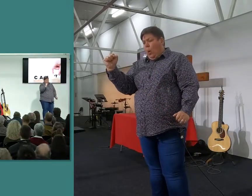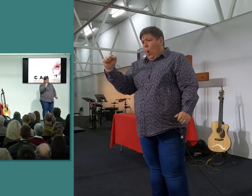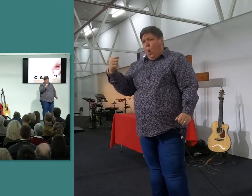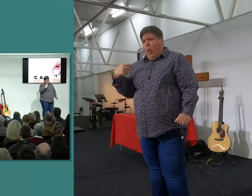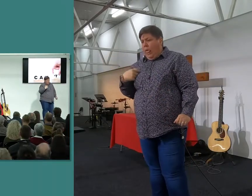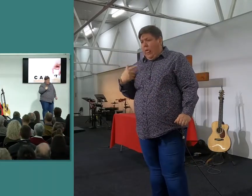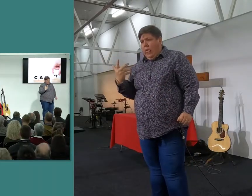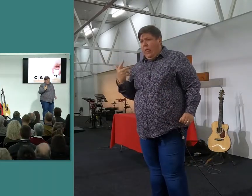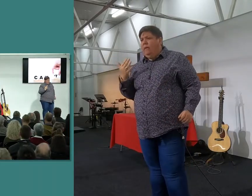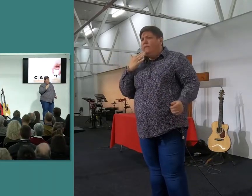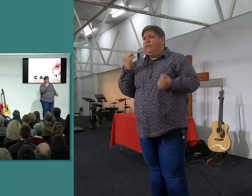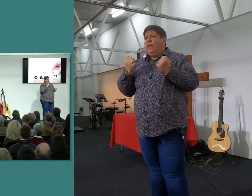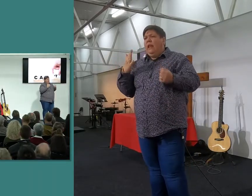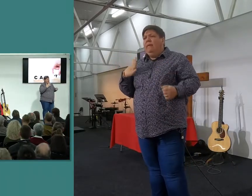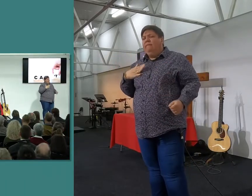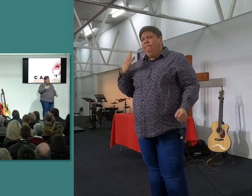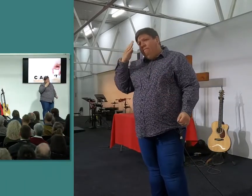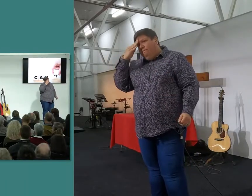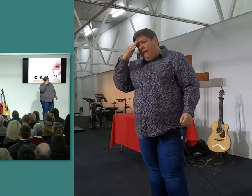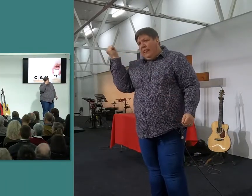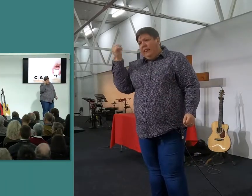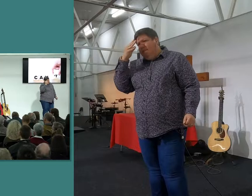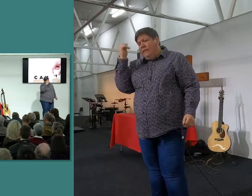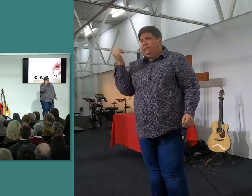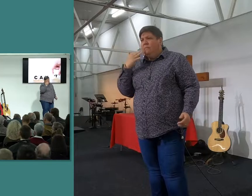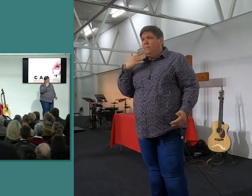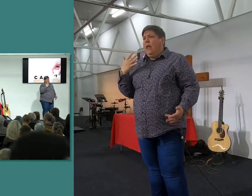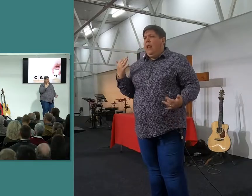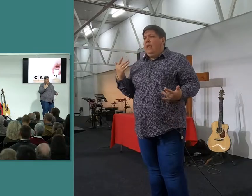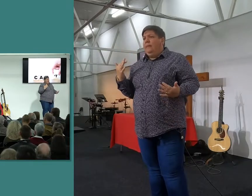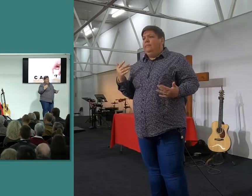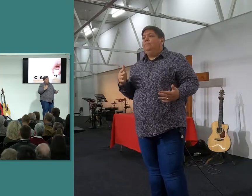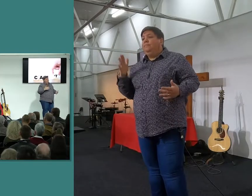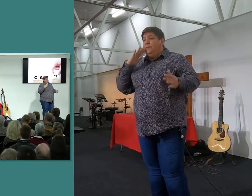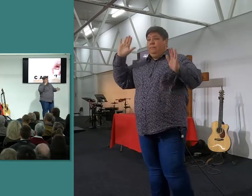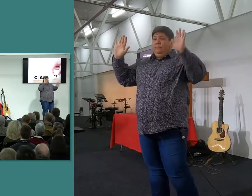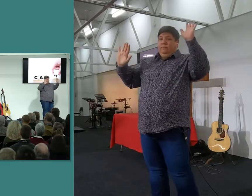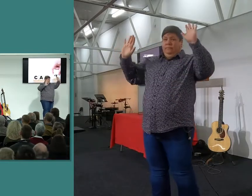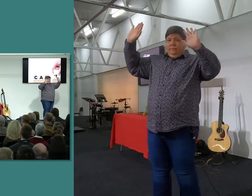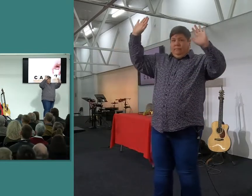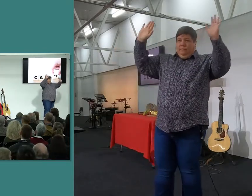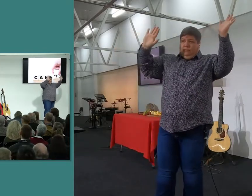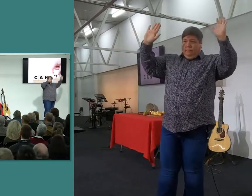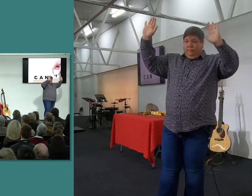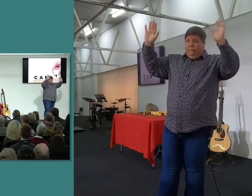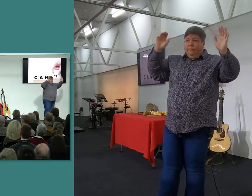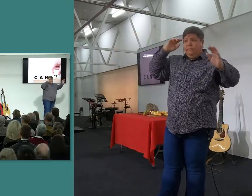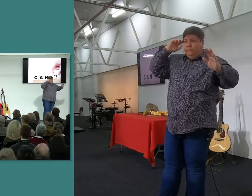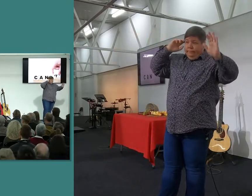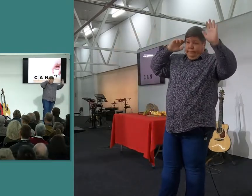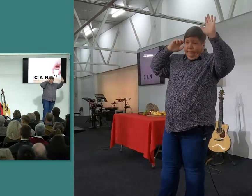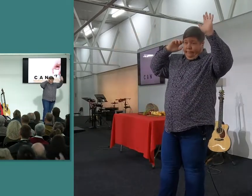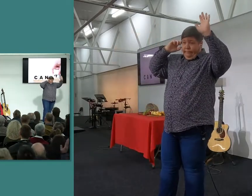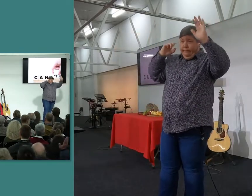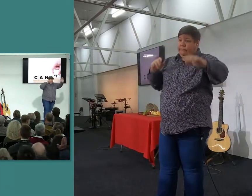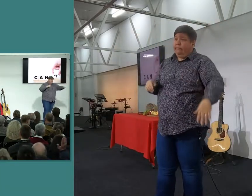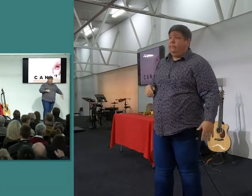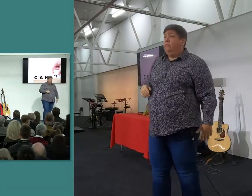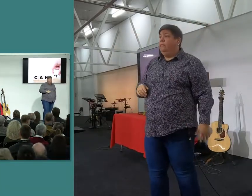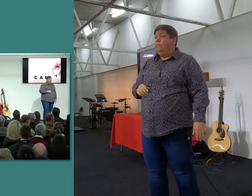Johan, ek sikkel een bykie om goed te memoriseer, stek op jy aande, ek wil het eerst en sê, jy moet sien, jy is nie alleen nie, stek haal mylle hande op, wat sikkel, wie van jylle het nog nie die jylle